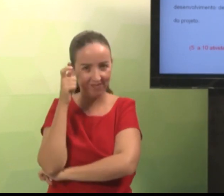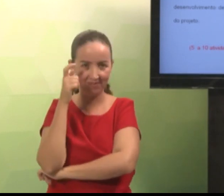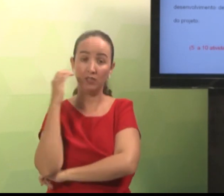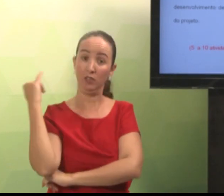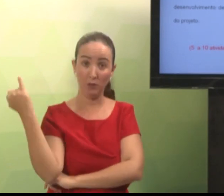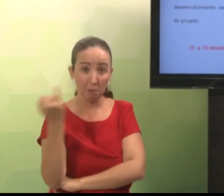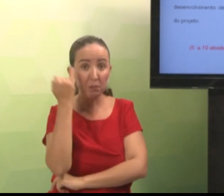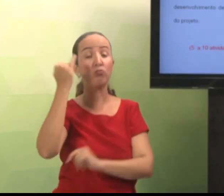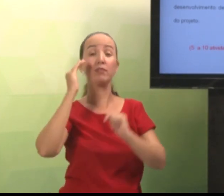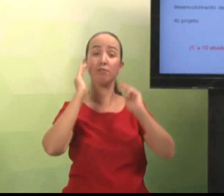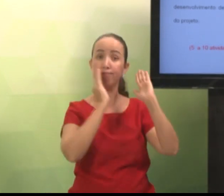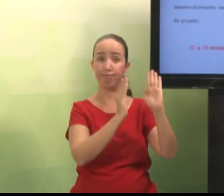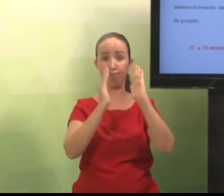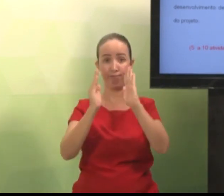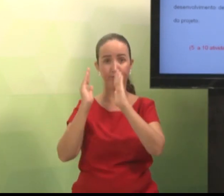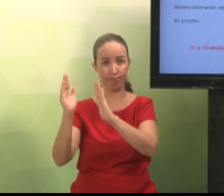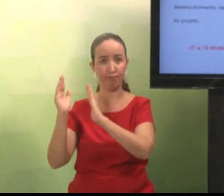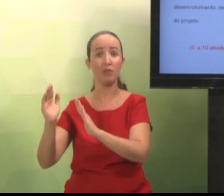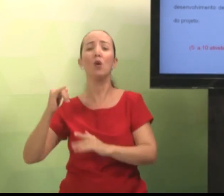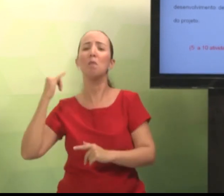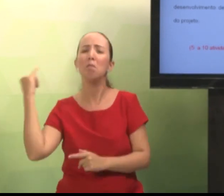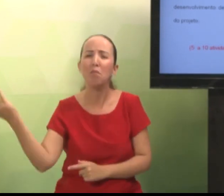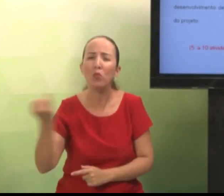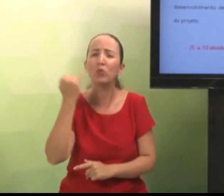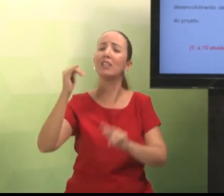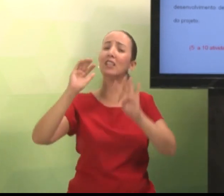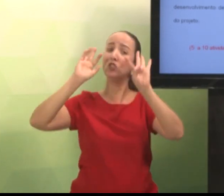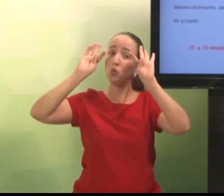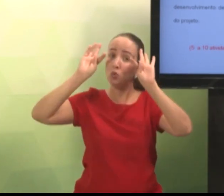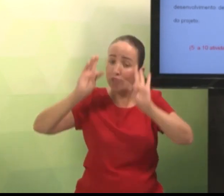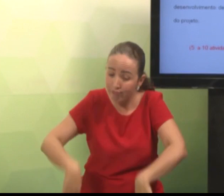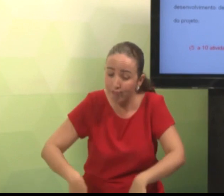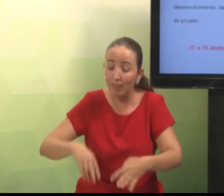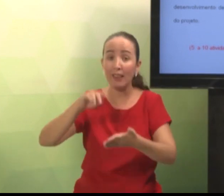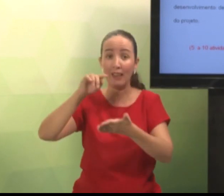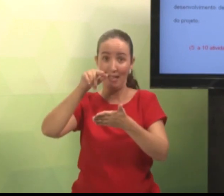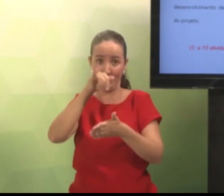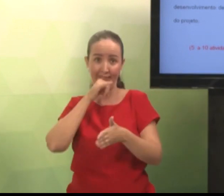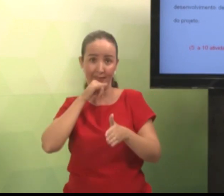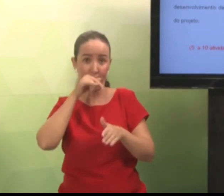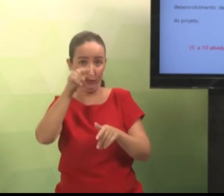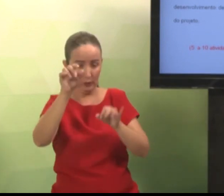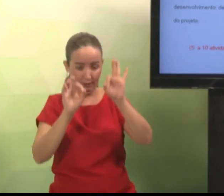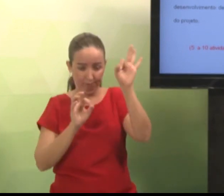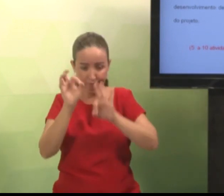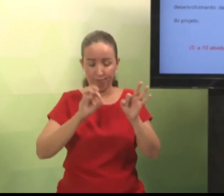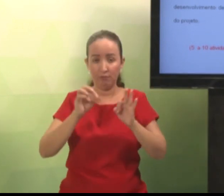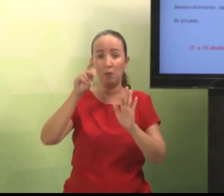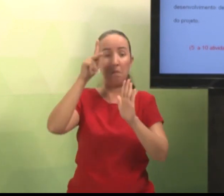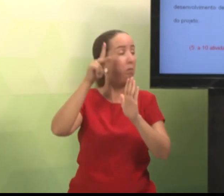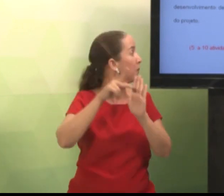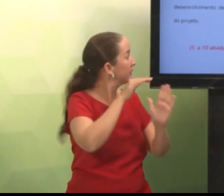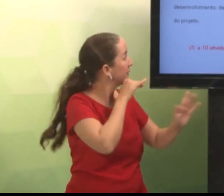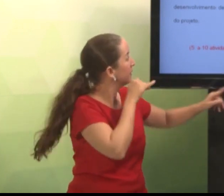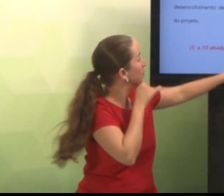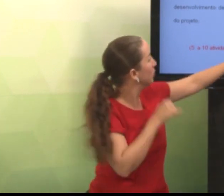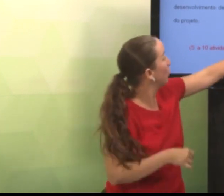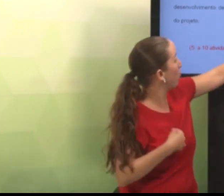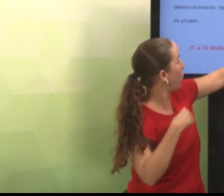é importante seguir esse passo a passo. Então, ao final, percebam aqui. Você vai organizar, vai